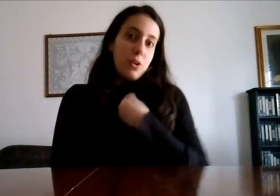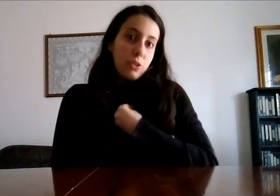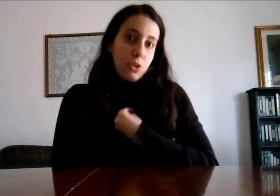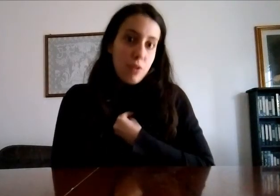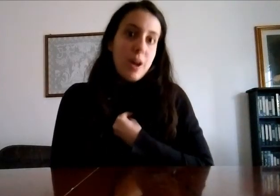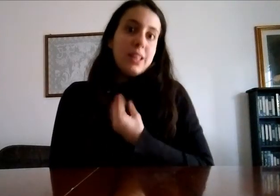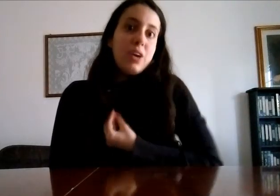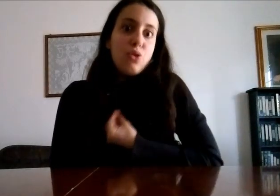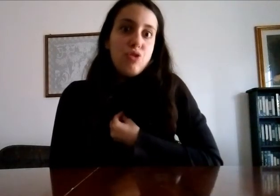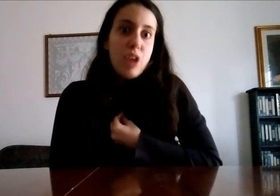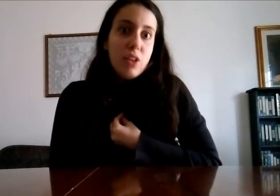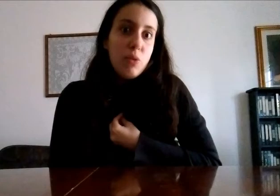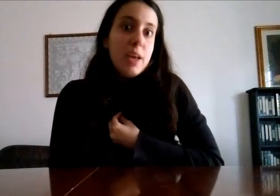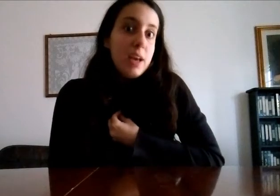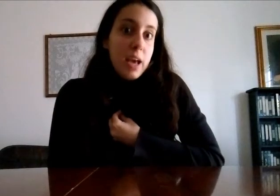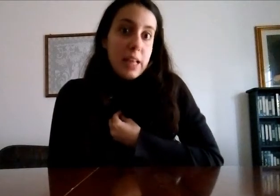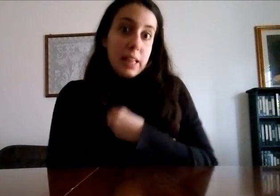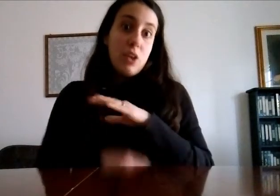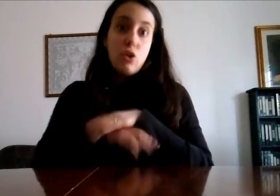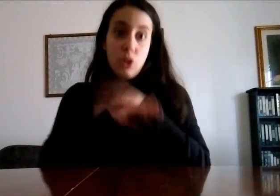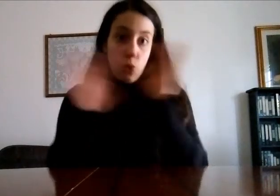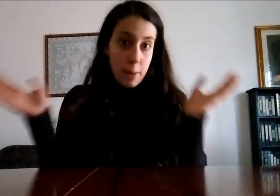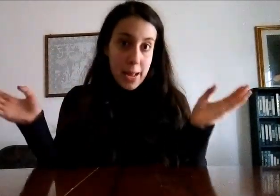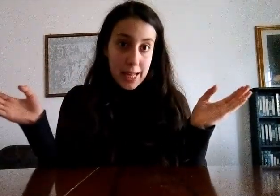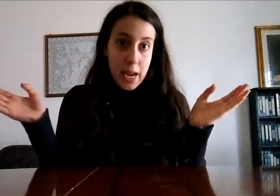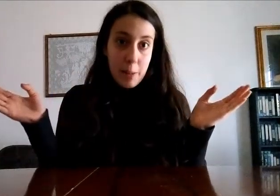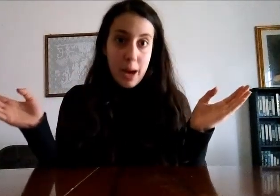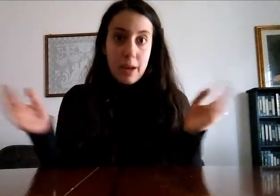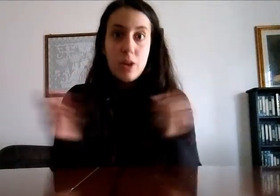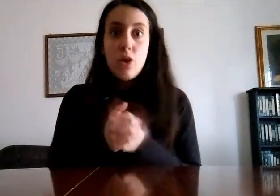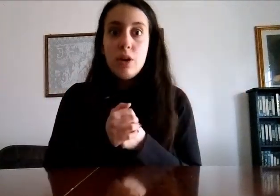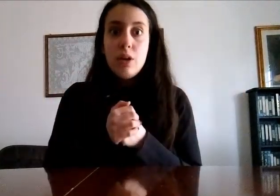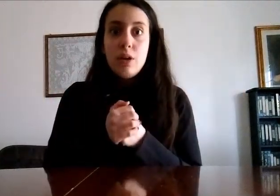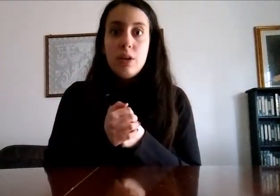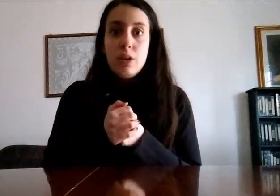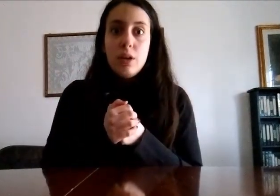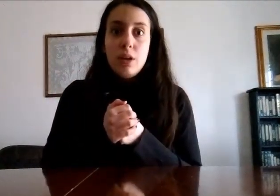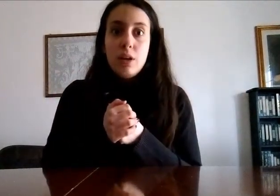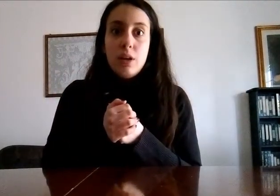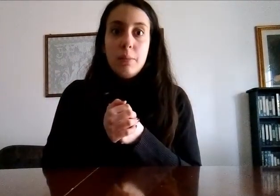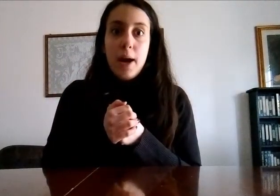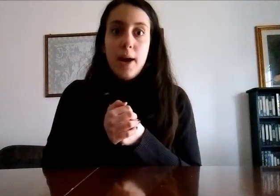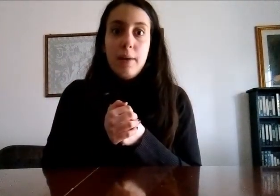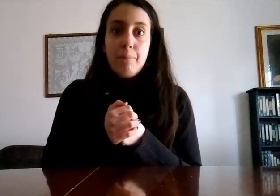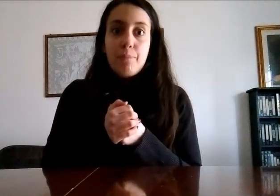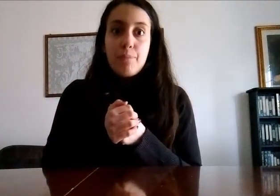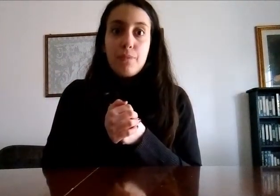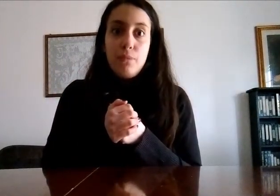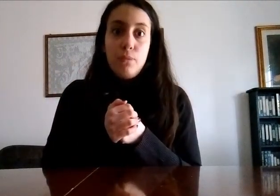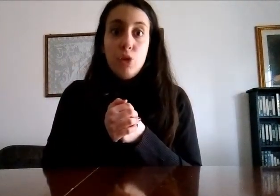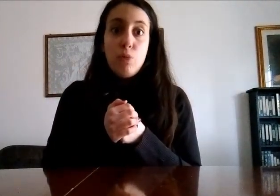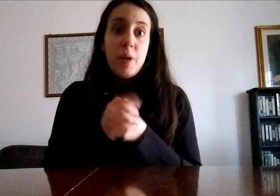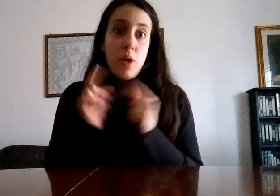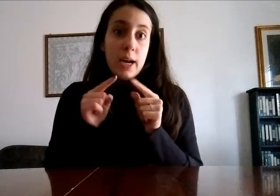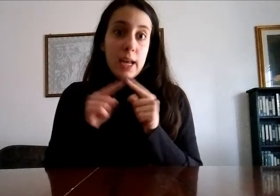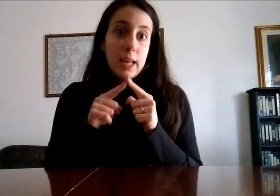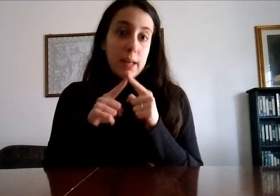sono fatta e conoscendomi entrerò sicuramente nel panico ma io spero anche che